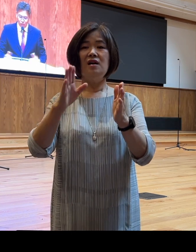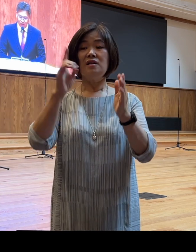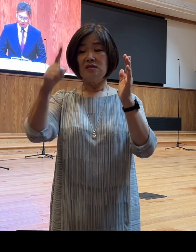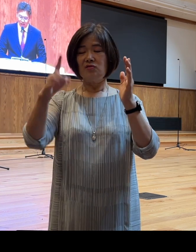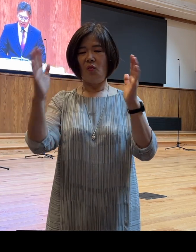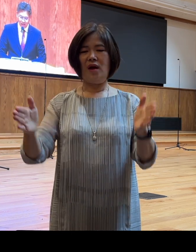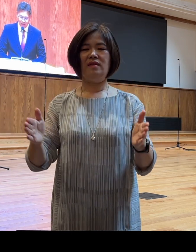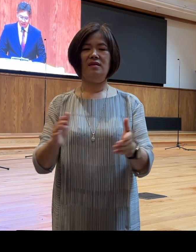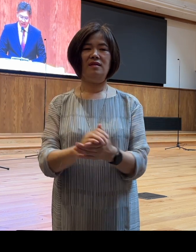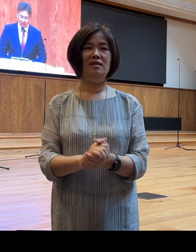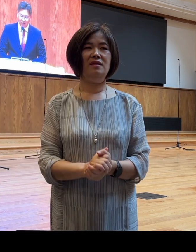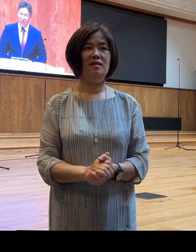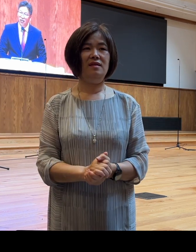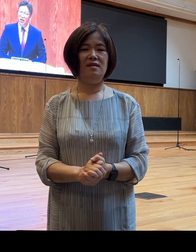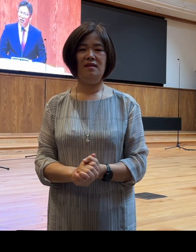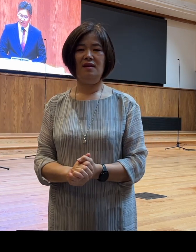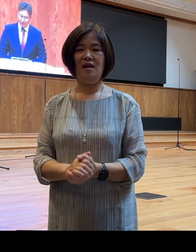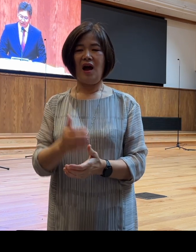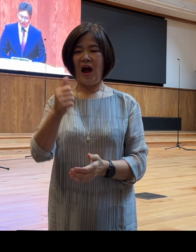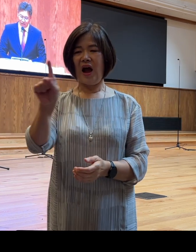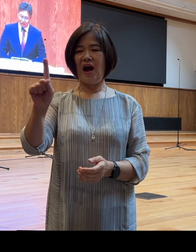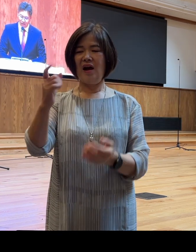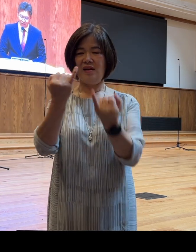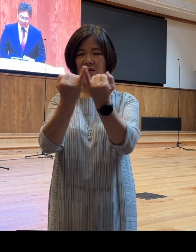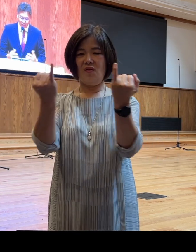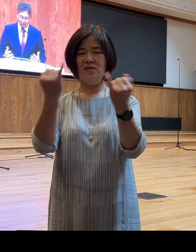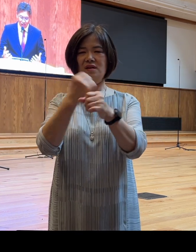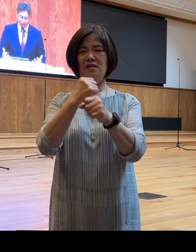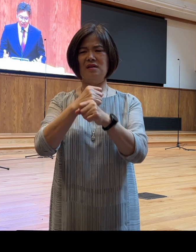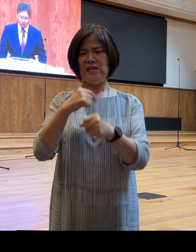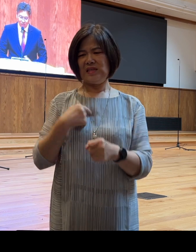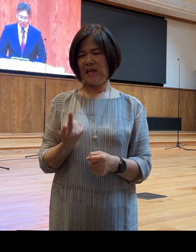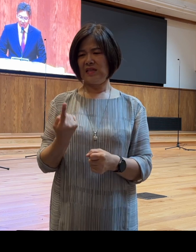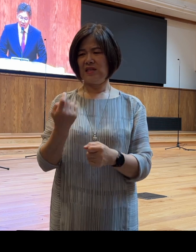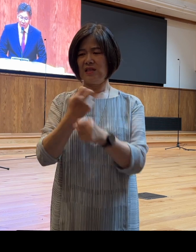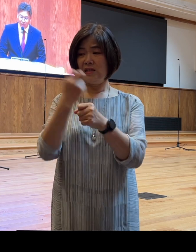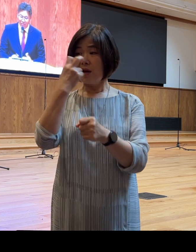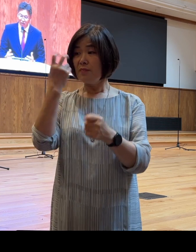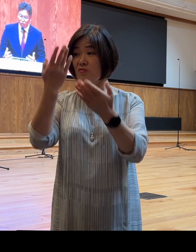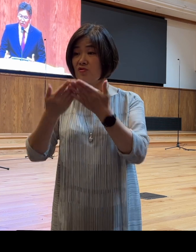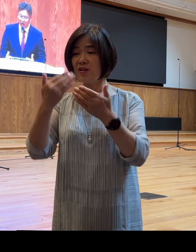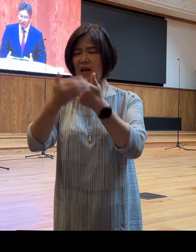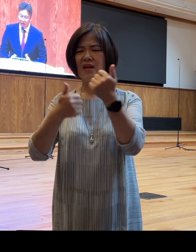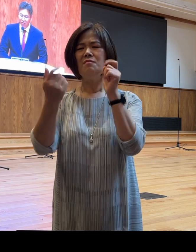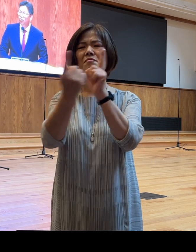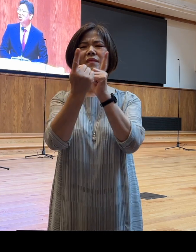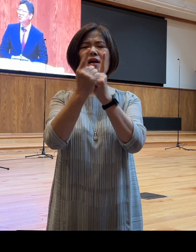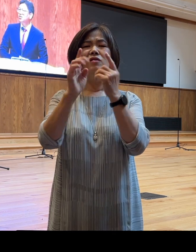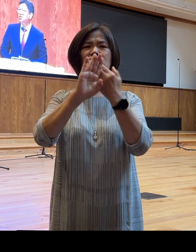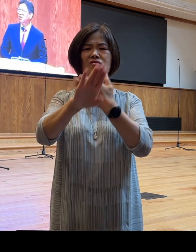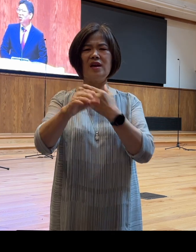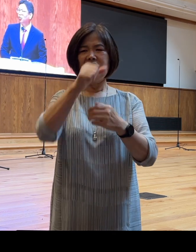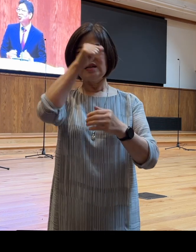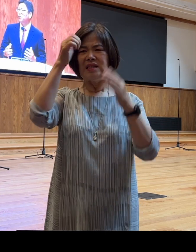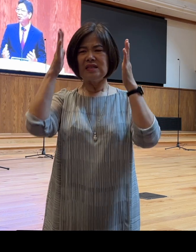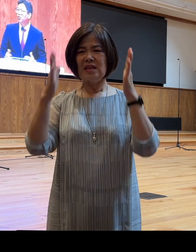하갈은 자신을 살피시는 하나님을 만난 이후에 그녀의 인생이 어떻게 변했는지